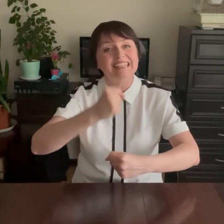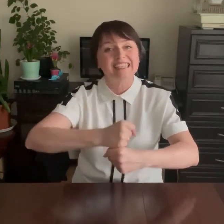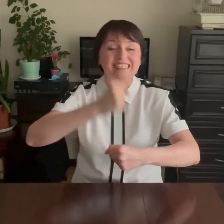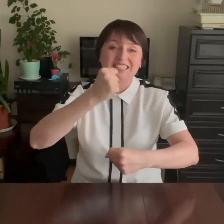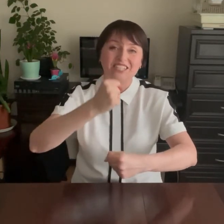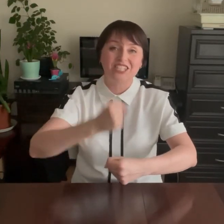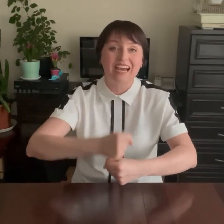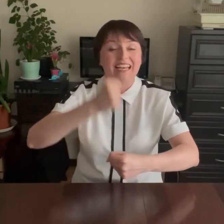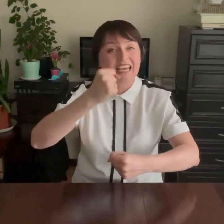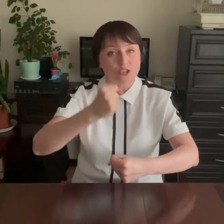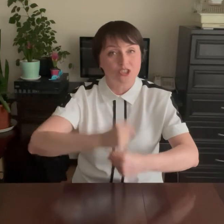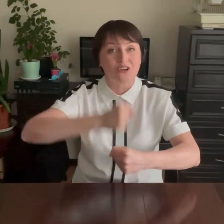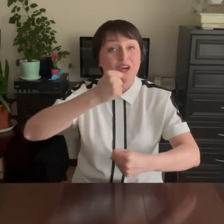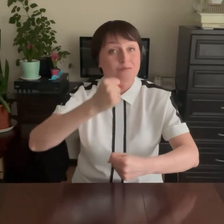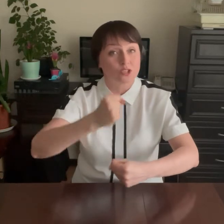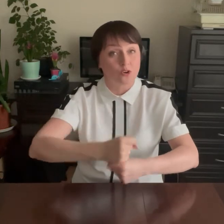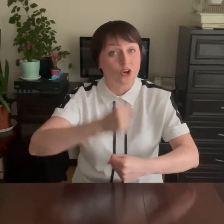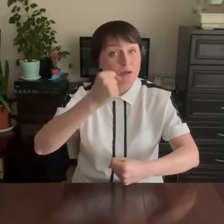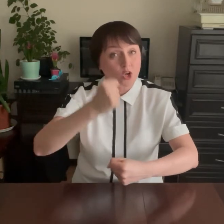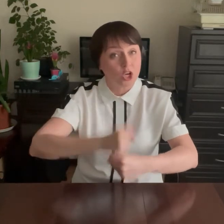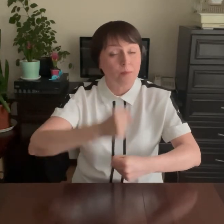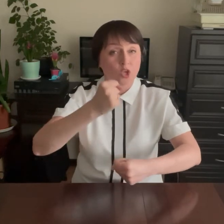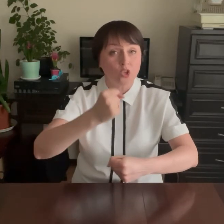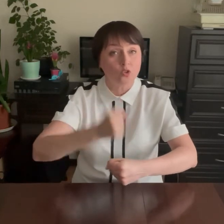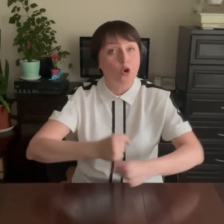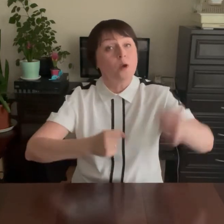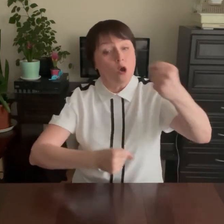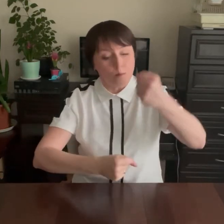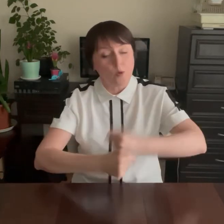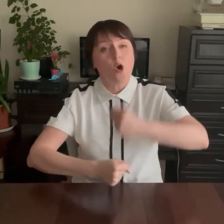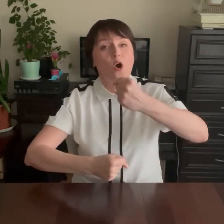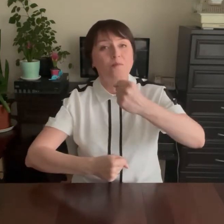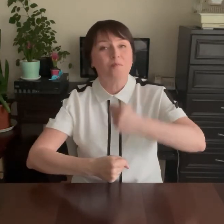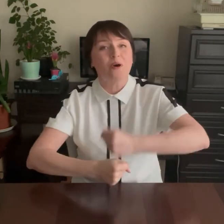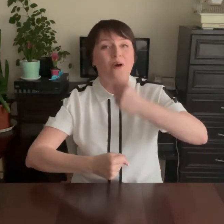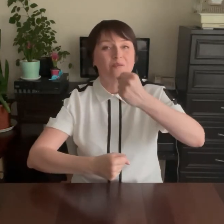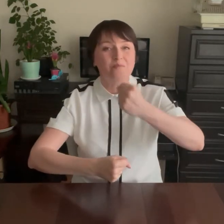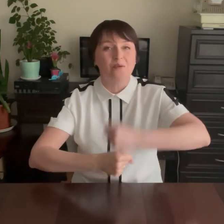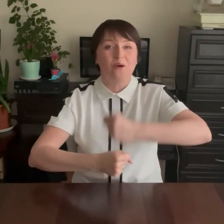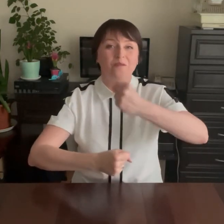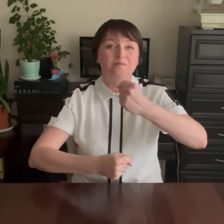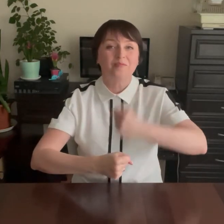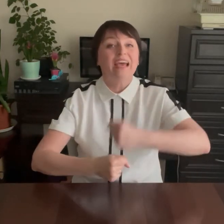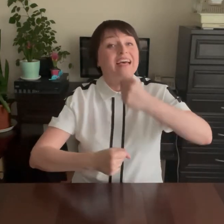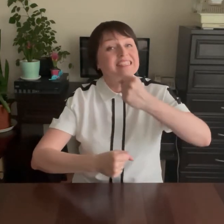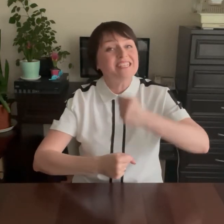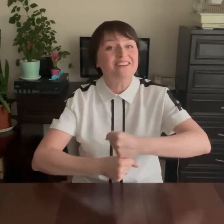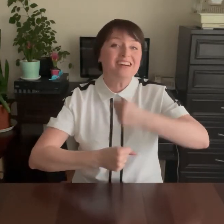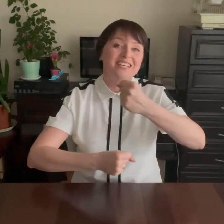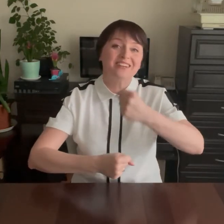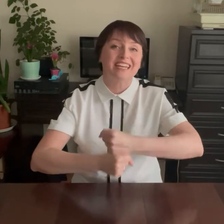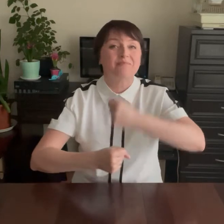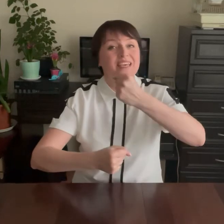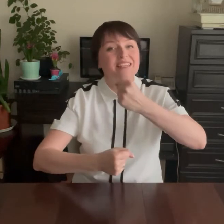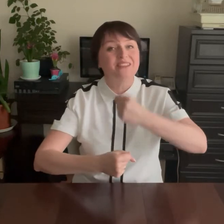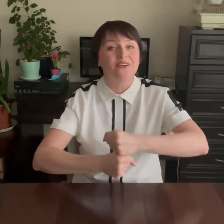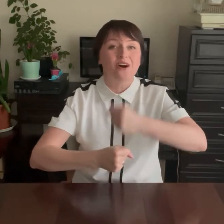застучали! Строим-строим крепкий дом! Бом-бом-бом! Строим крепкий дом!